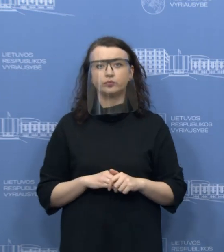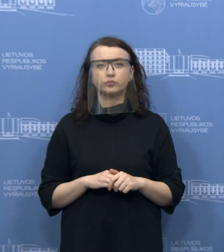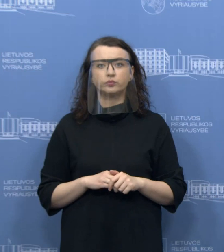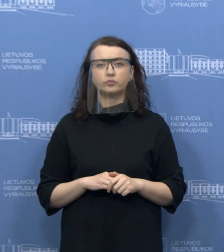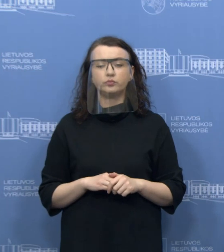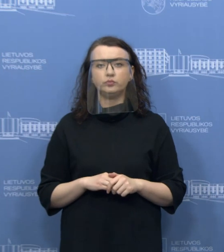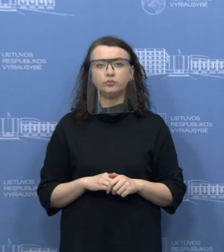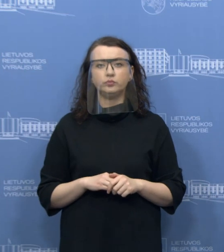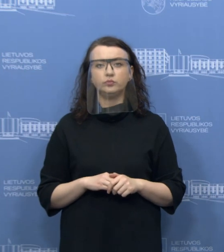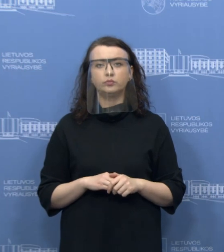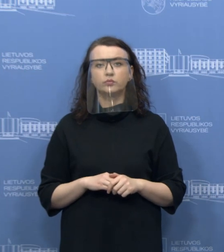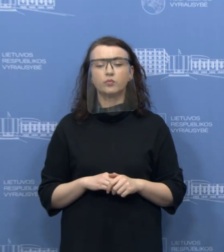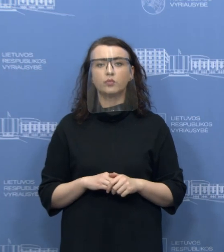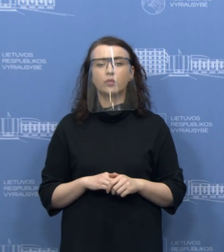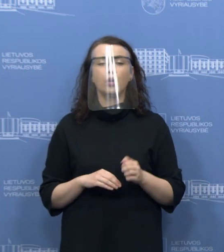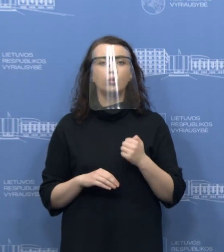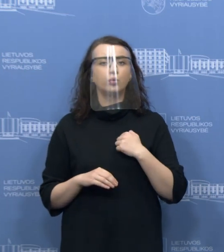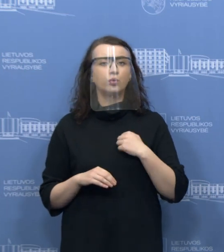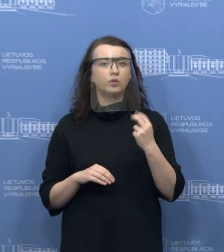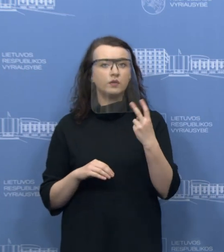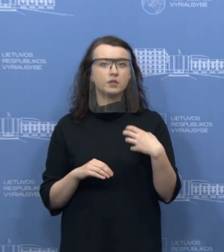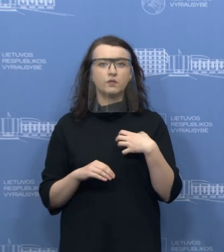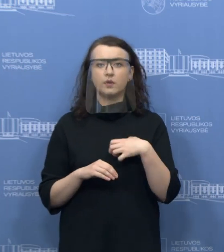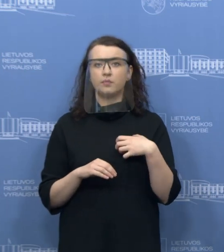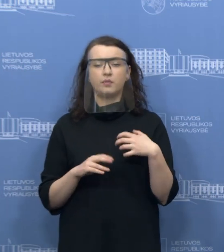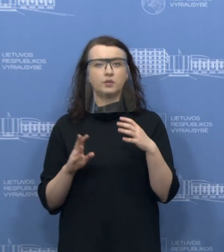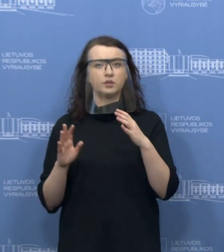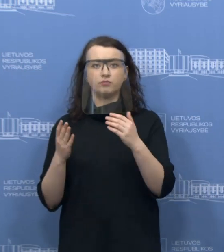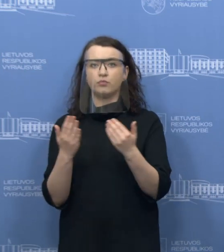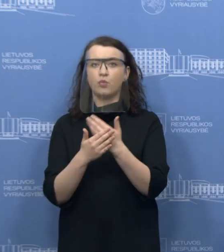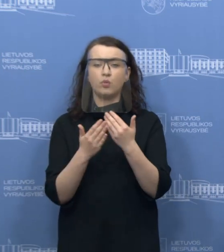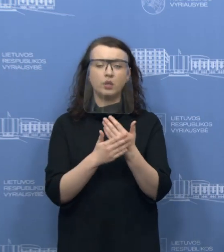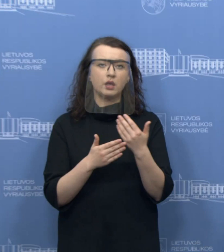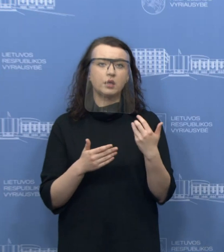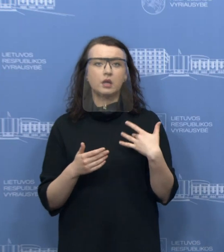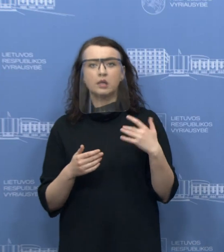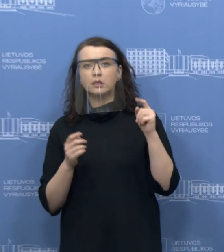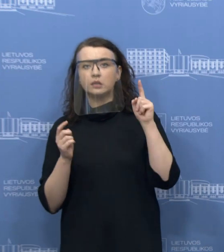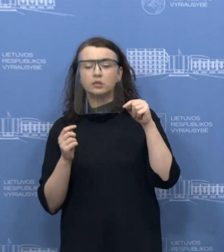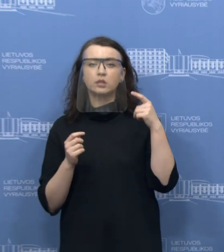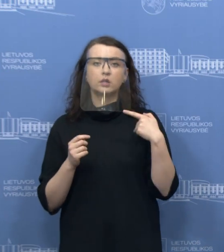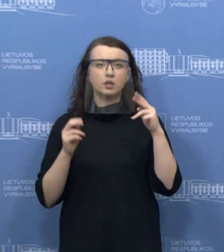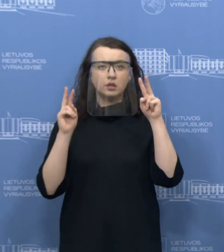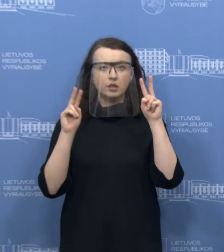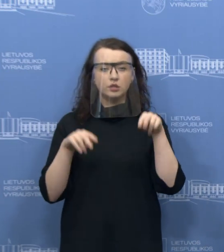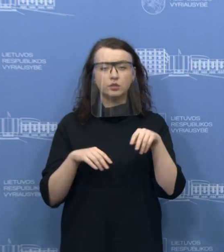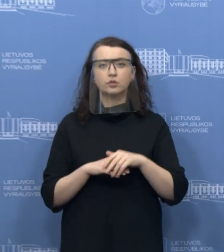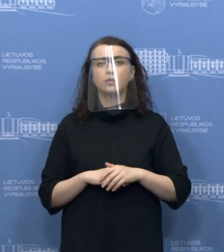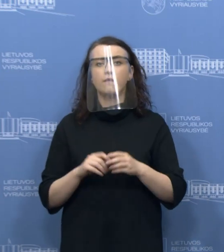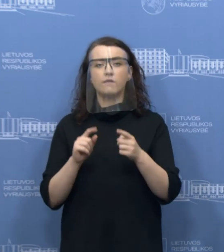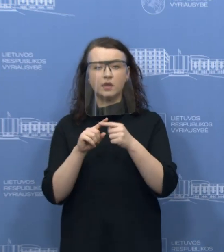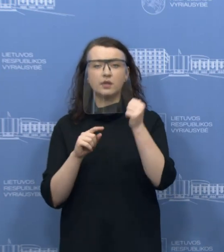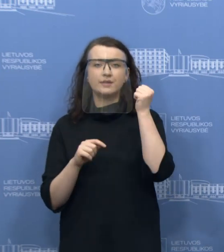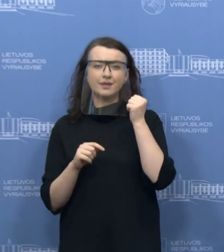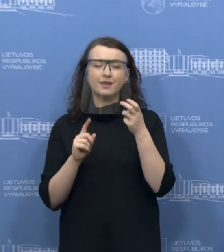laikotarpiu. Turiu dvi svarbės žinutės, viena kiek jau senesnė ir gal žinoma tik pamiršta, kita visiškai